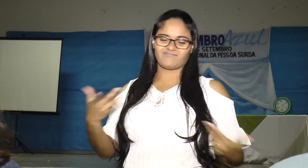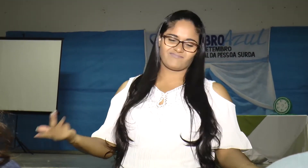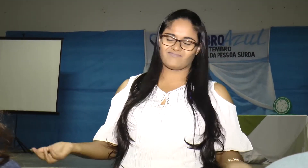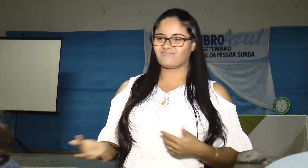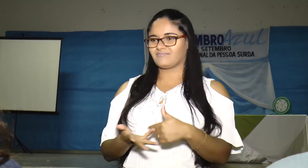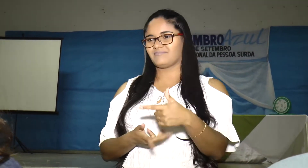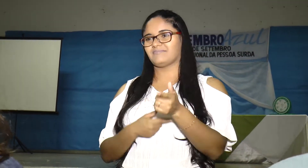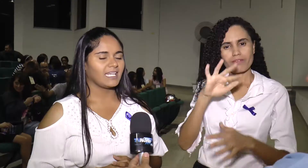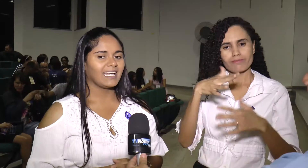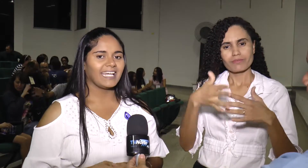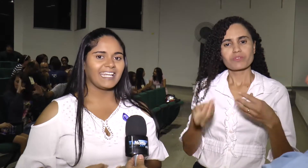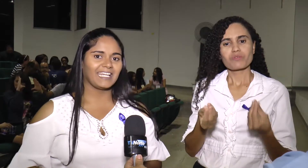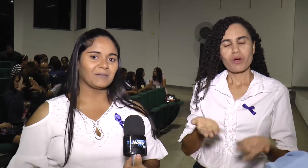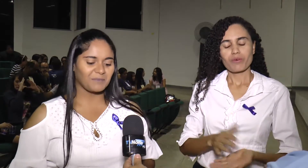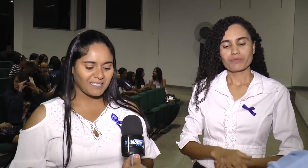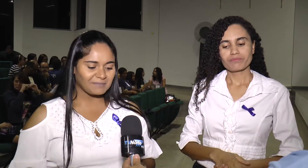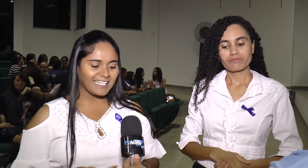Lloyd